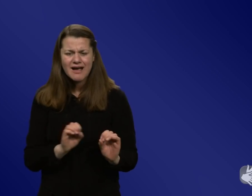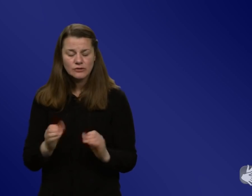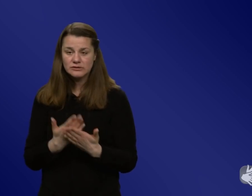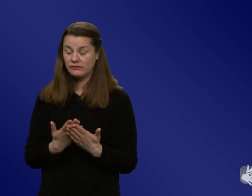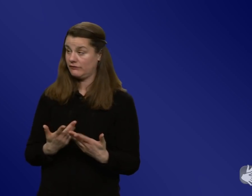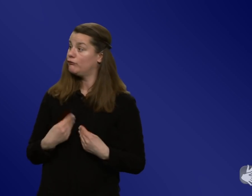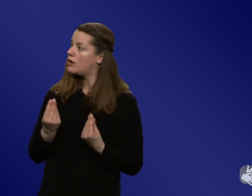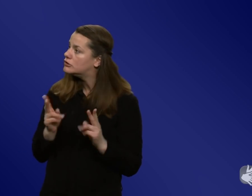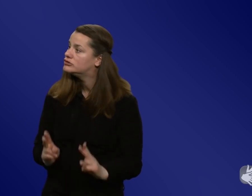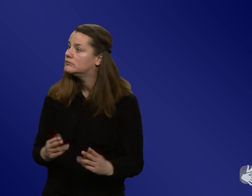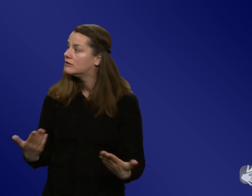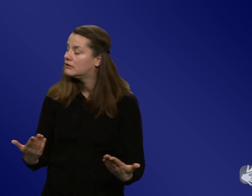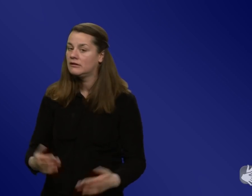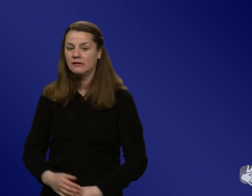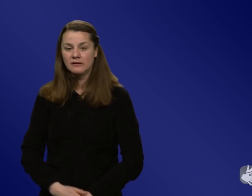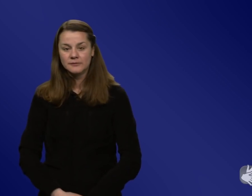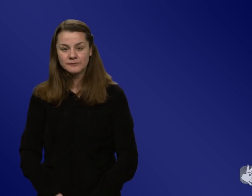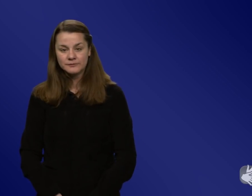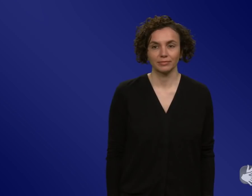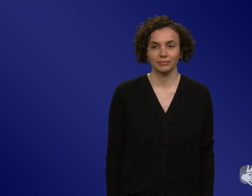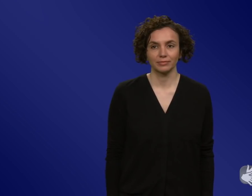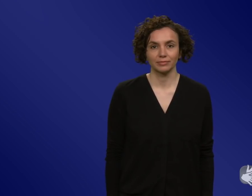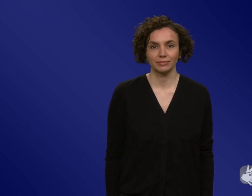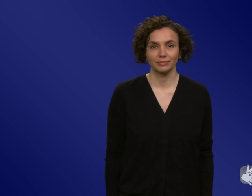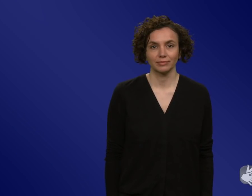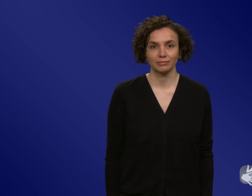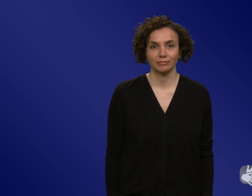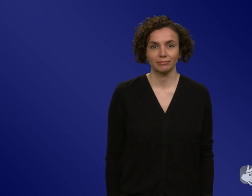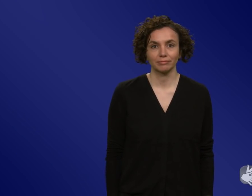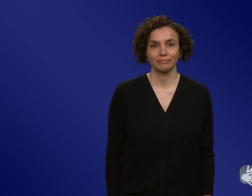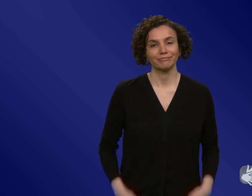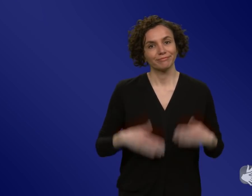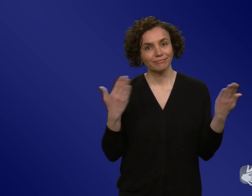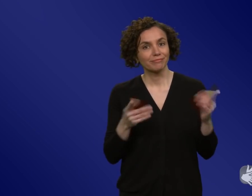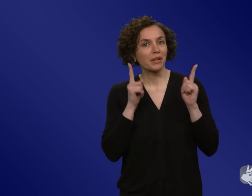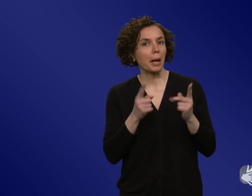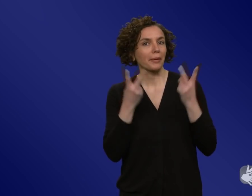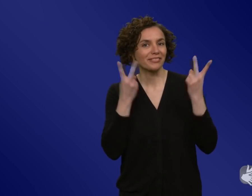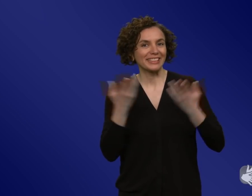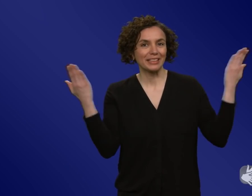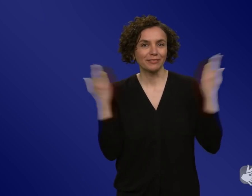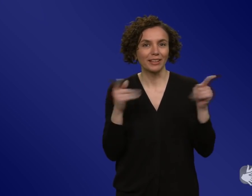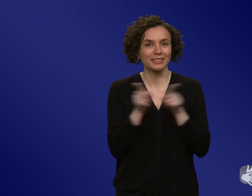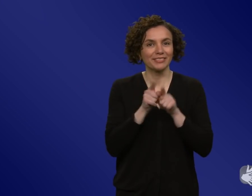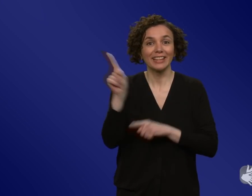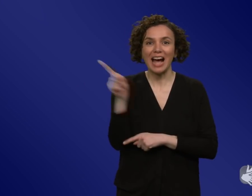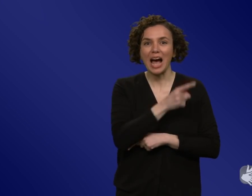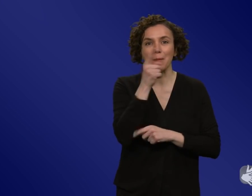erwecken kann? Ja, da ist es wichtig, dass man einmal zum Beispiel von offizieller Stelle oder verteidigungswürdiger Stelle